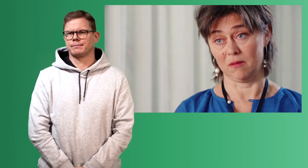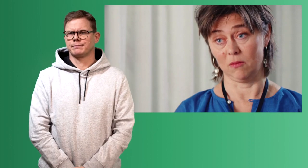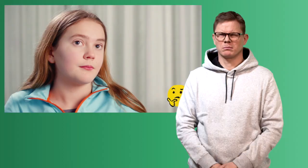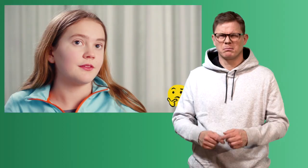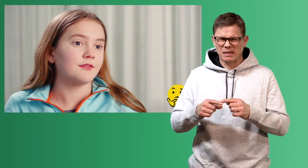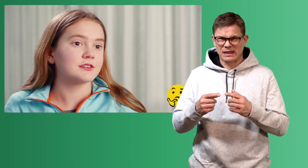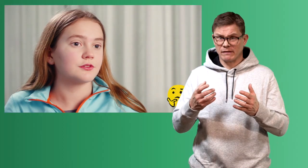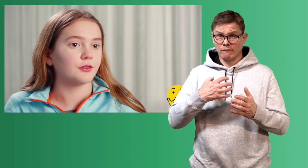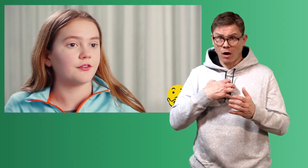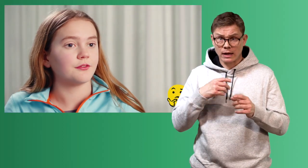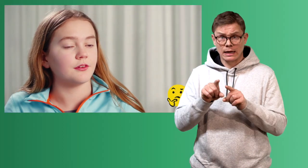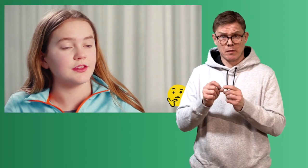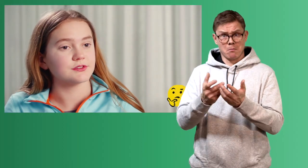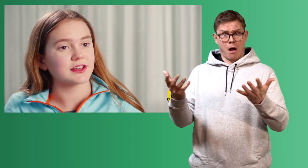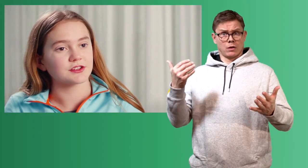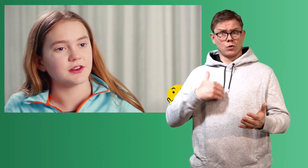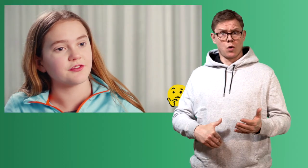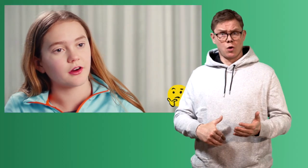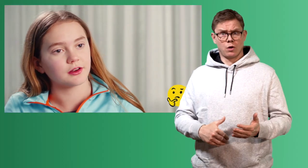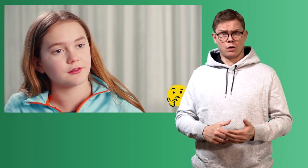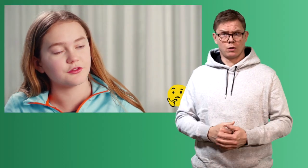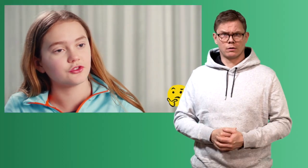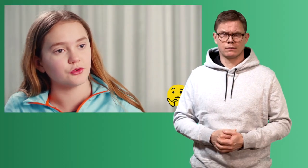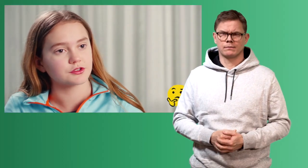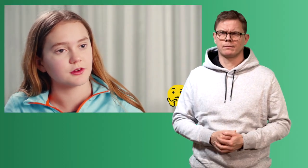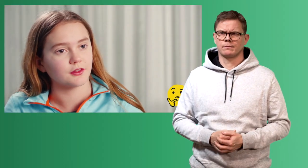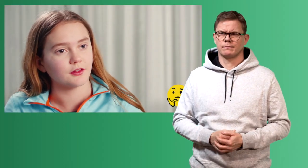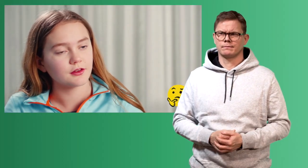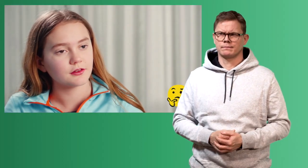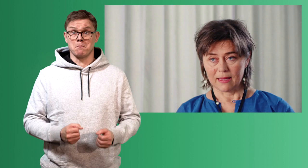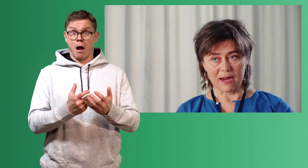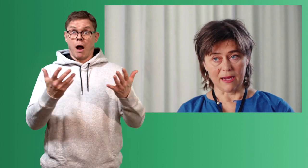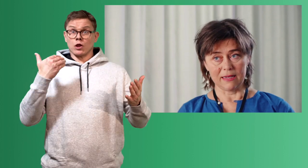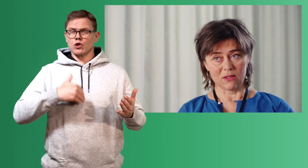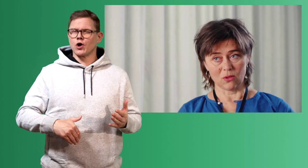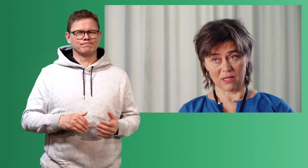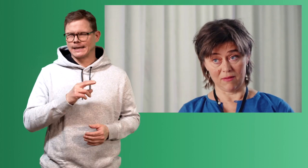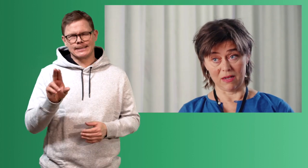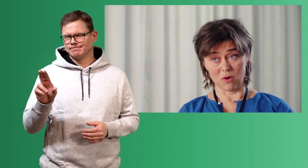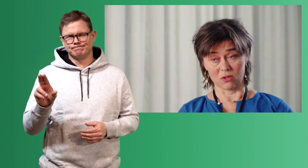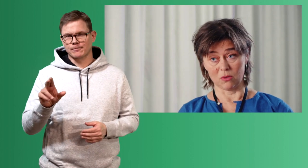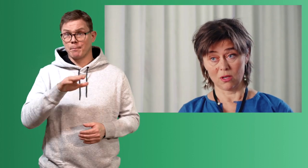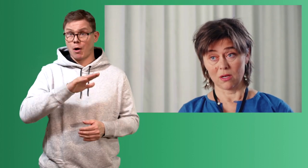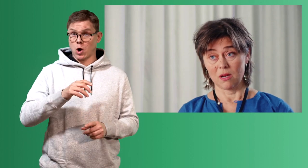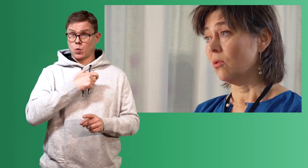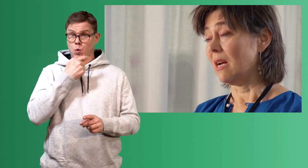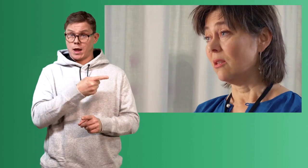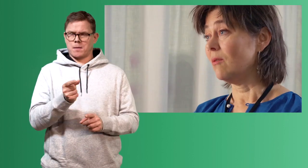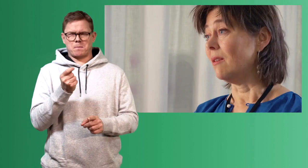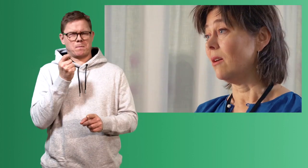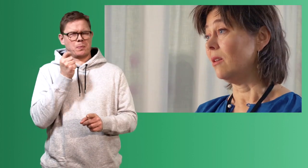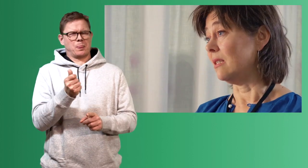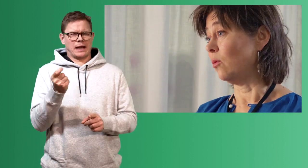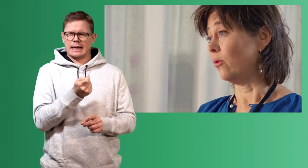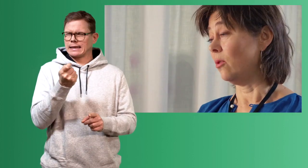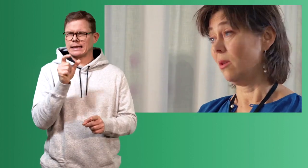breder seg. Men hvis koronaviruset ikke er så veldig farlig, hvorfor dør så mange av det da? Det er ikke sånn at det er veldig mange som dør. Og særlig